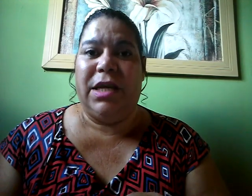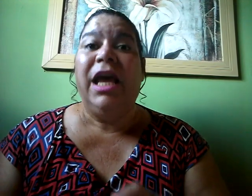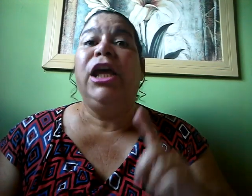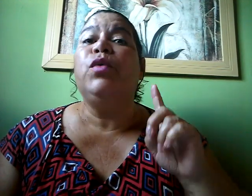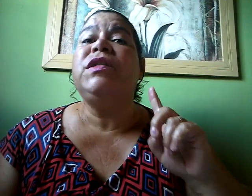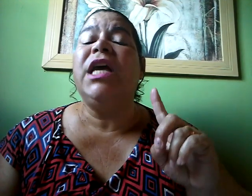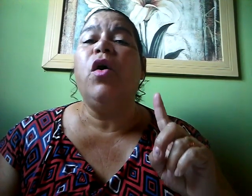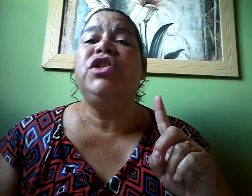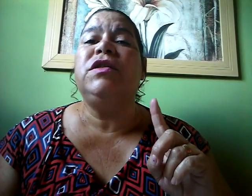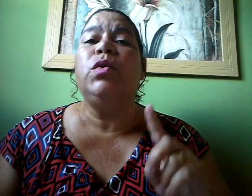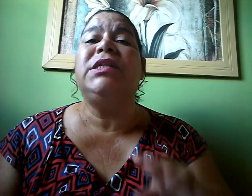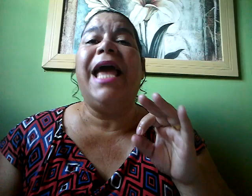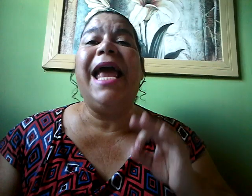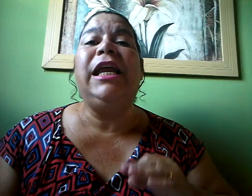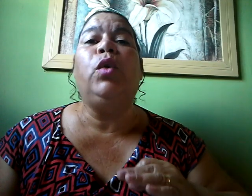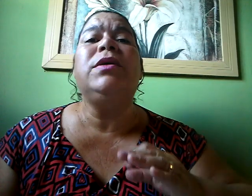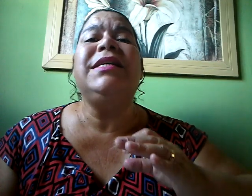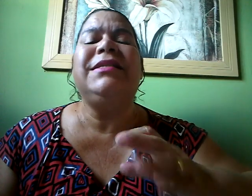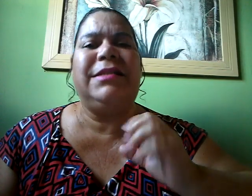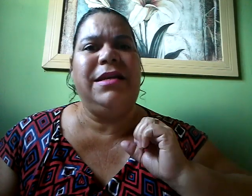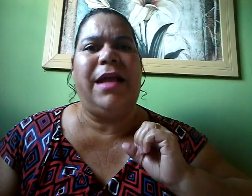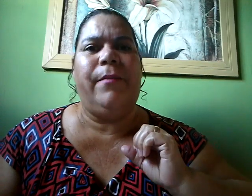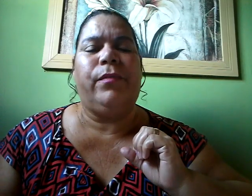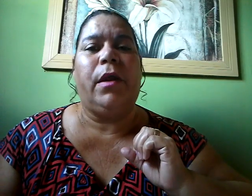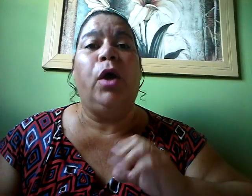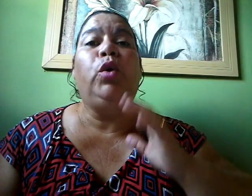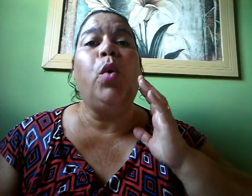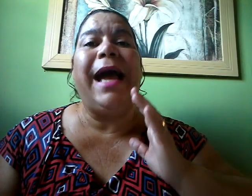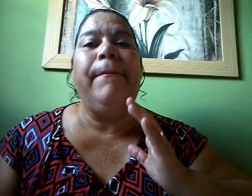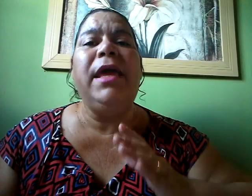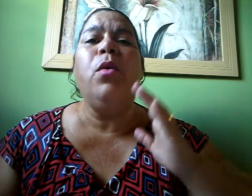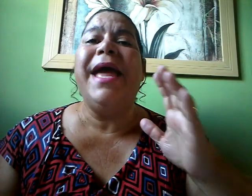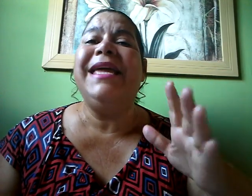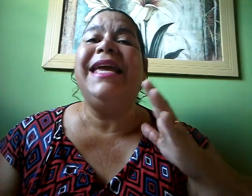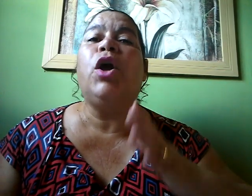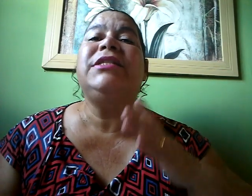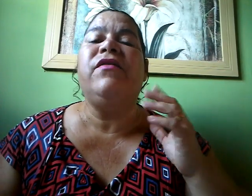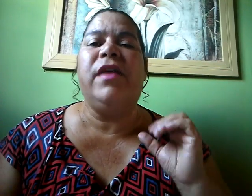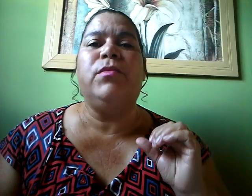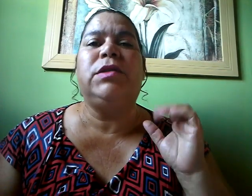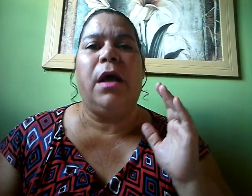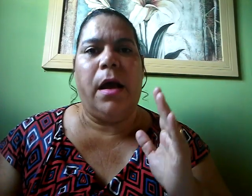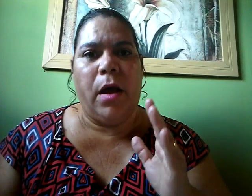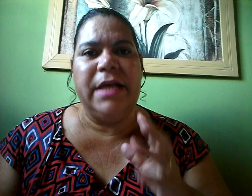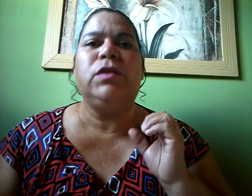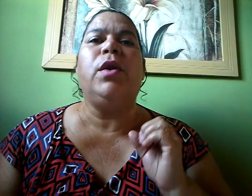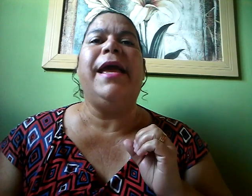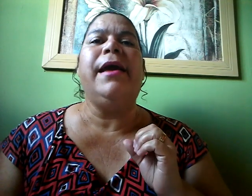E o Senhor Jesus, ele nos ensina No caminho em que nós devemos escolher